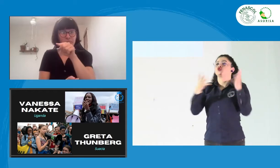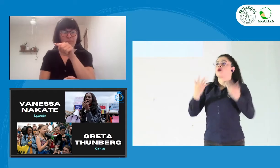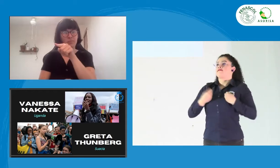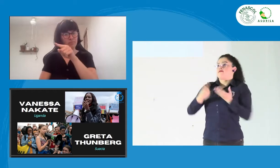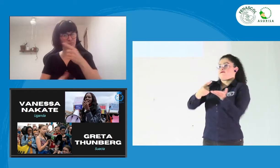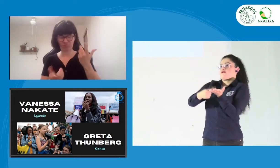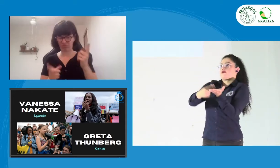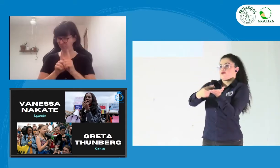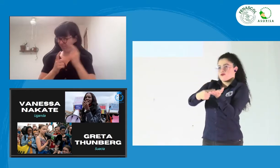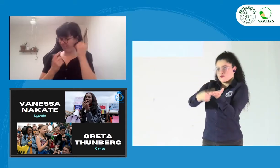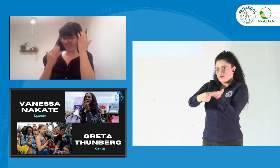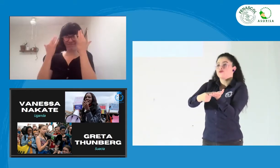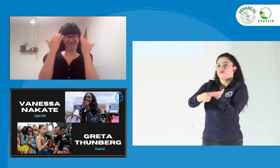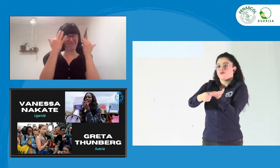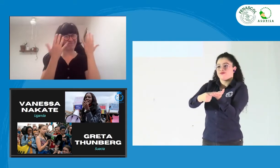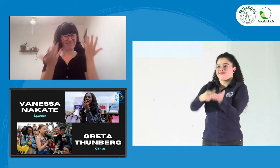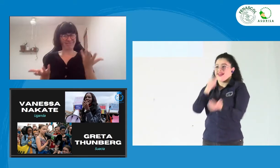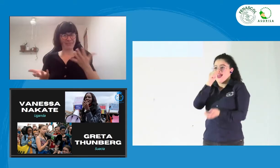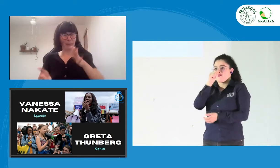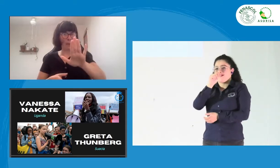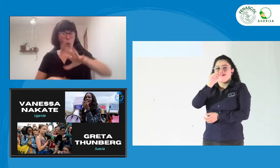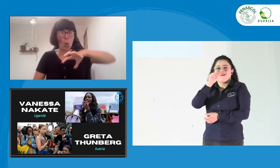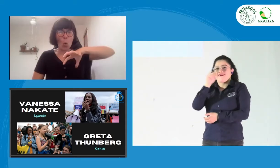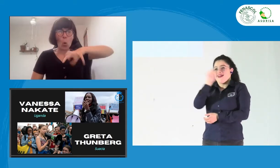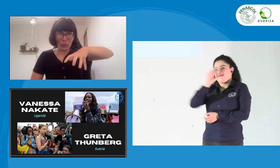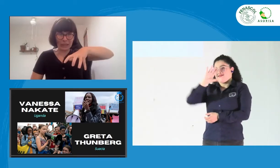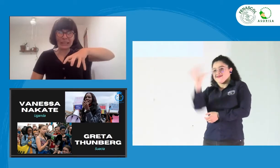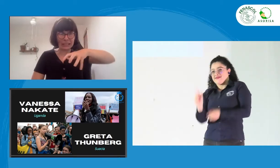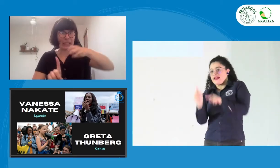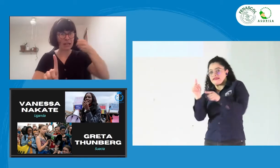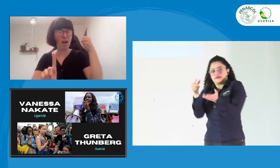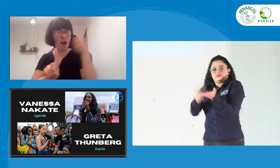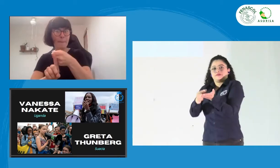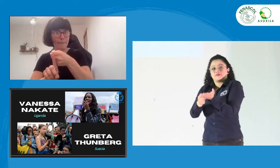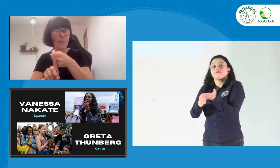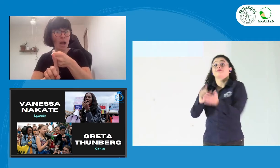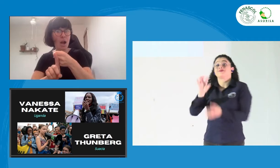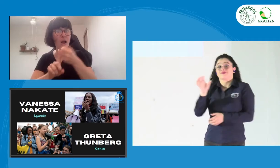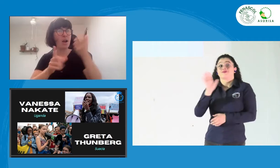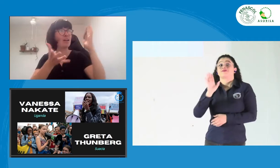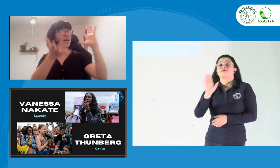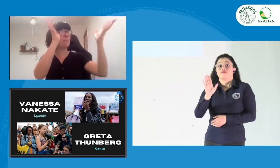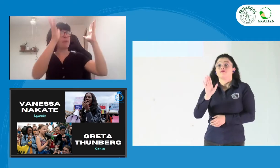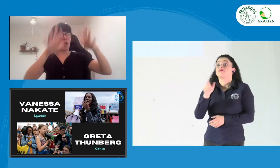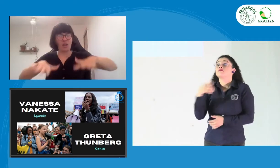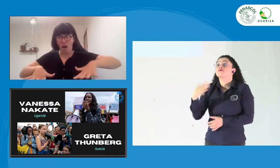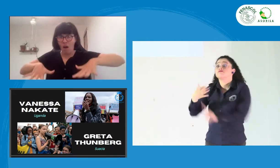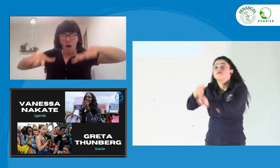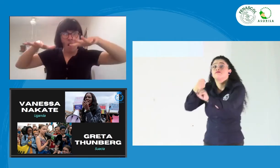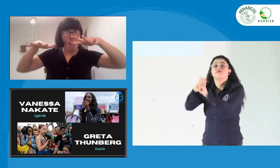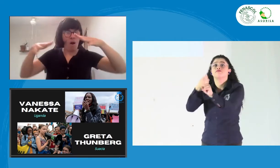ha estado reflexionando en la situación de su región.